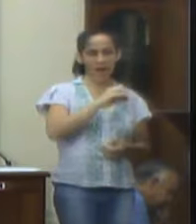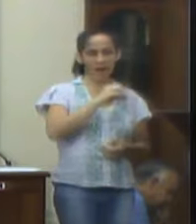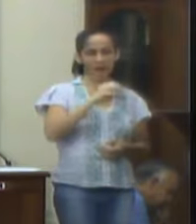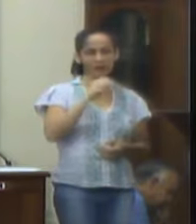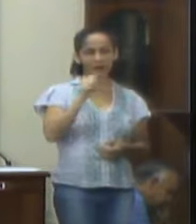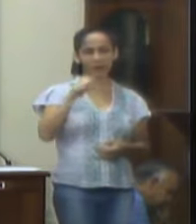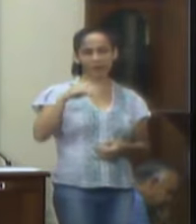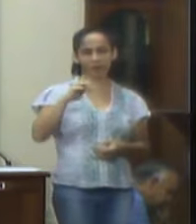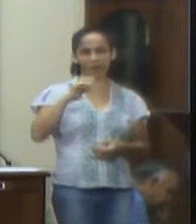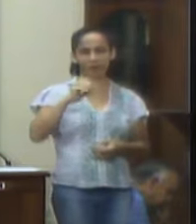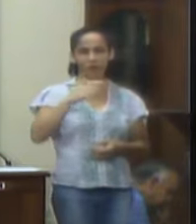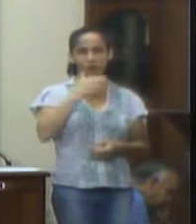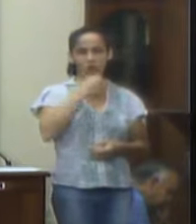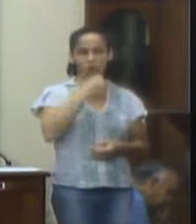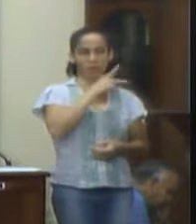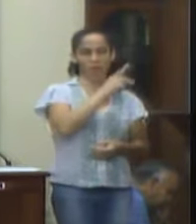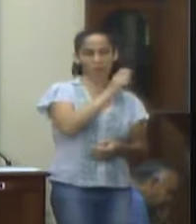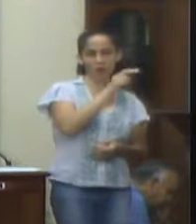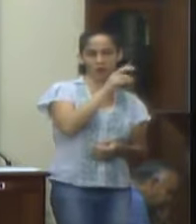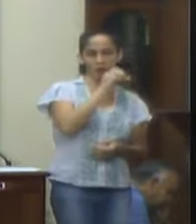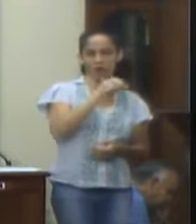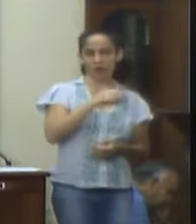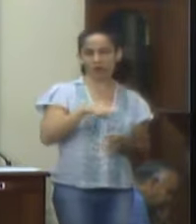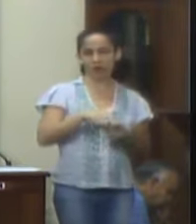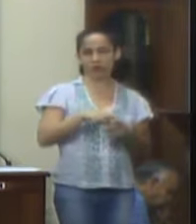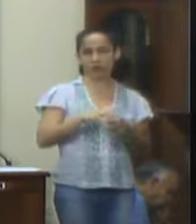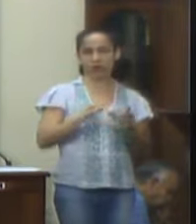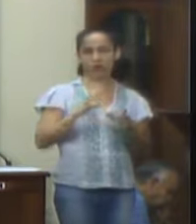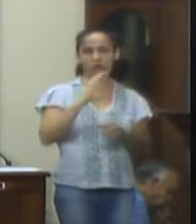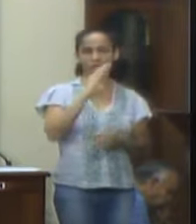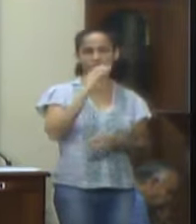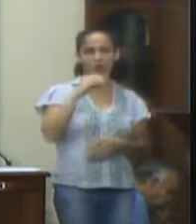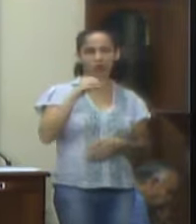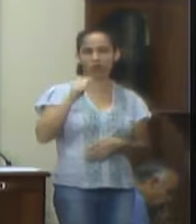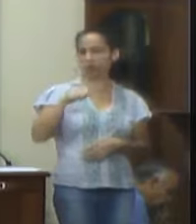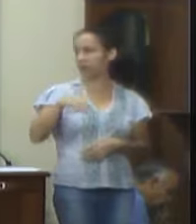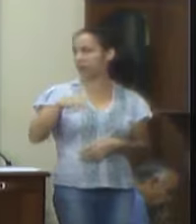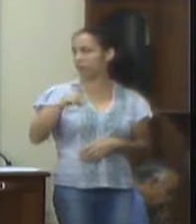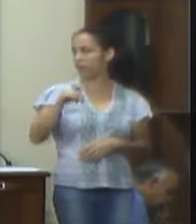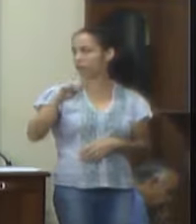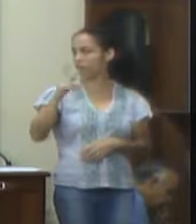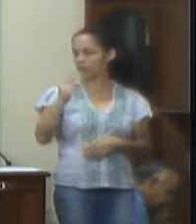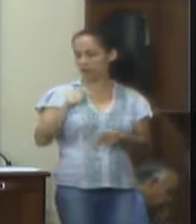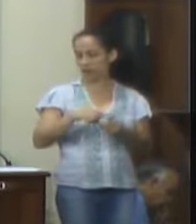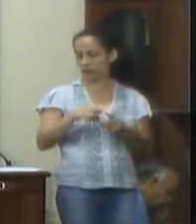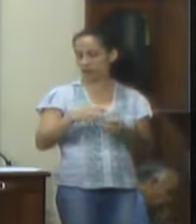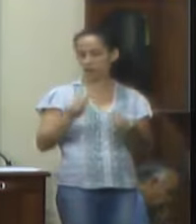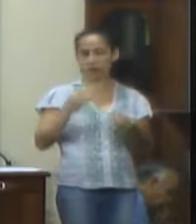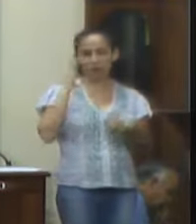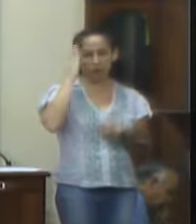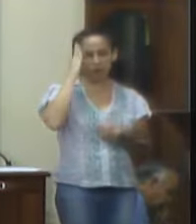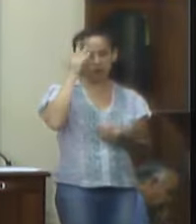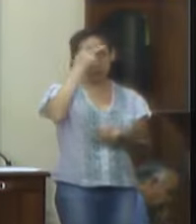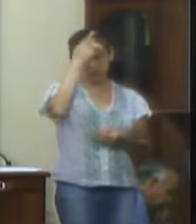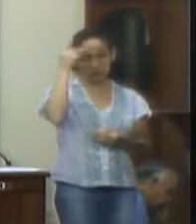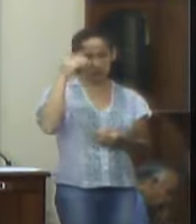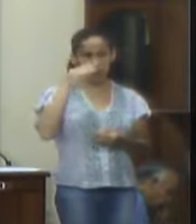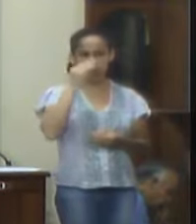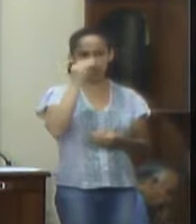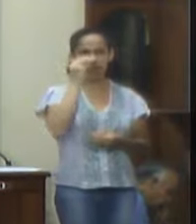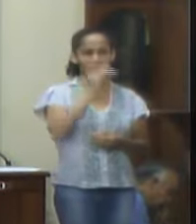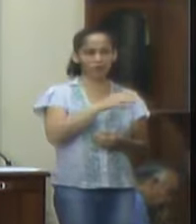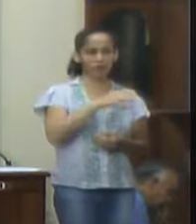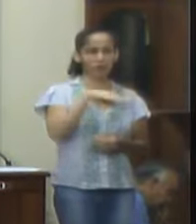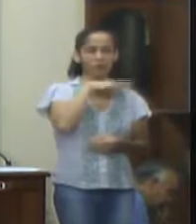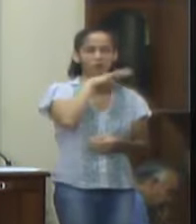Paulo Sérgio Gomes, solicitando-lhe a realização de uma campanha de conscientização quanto ao abandono de animais